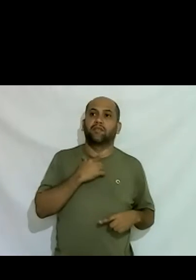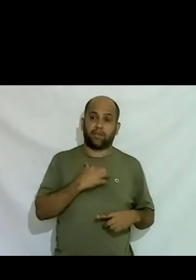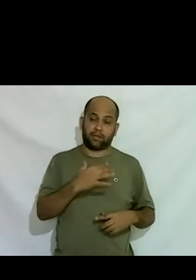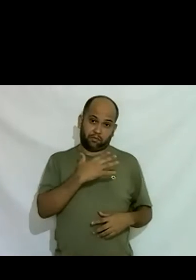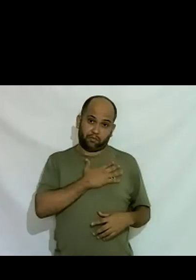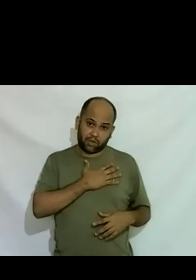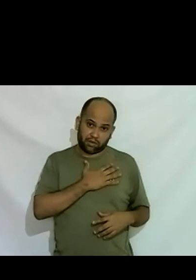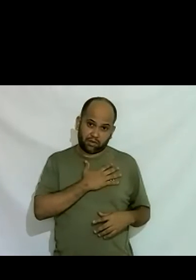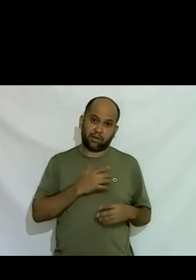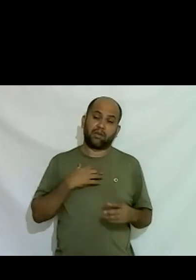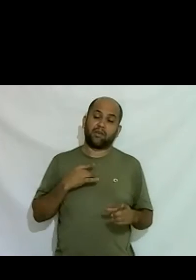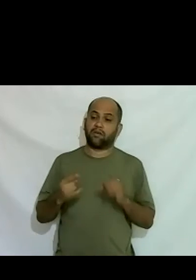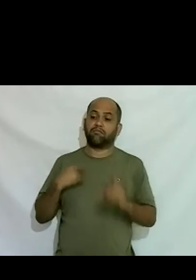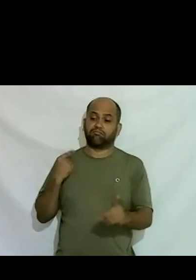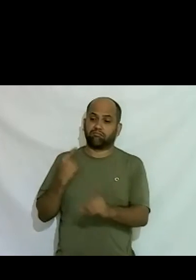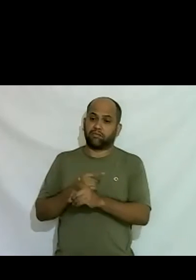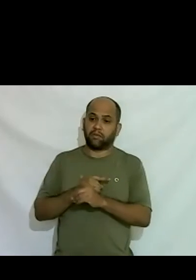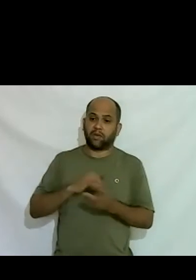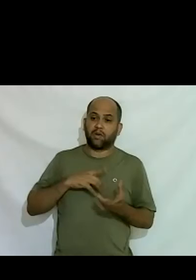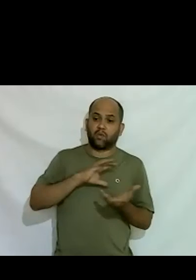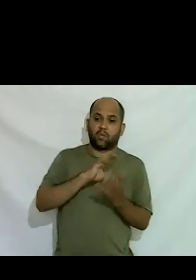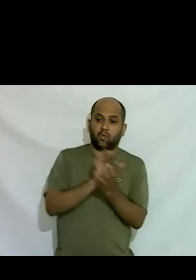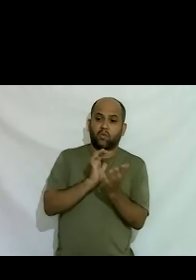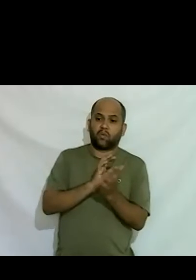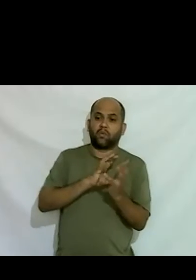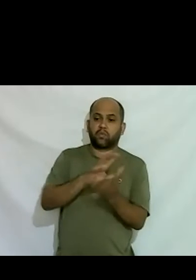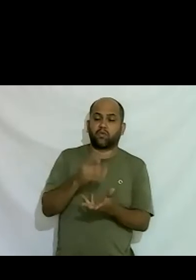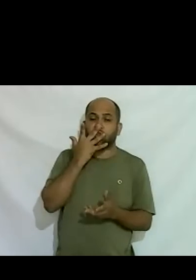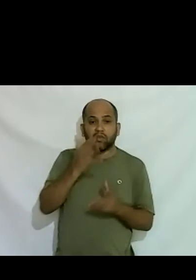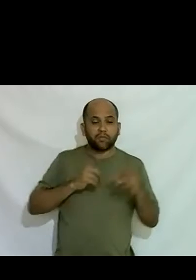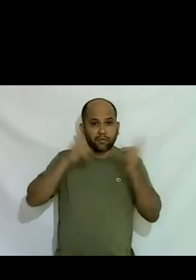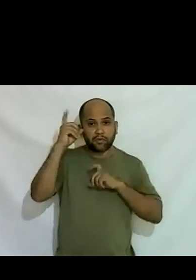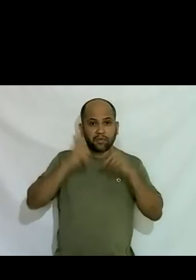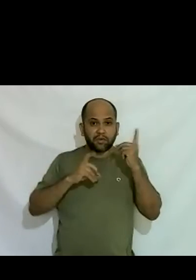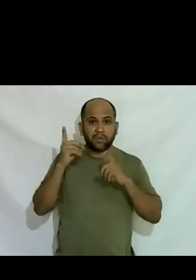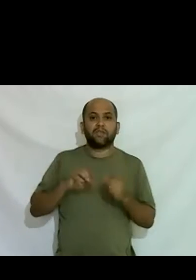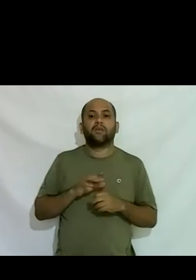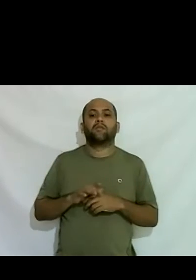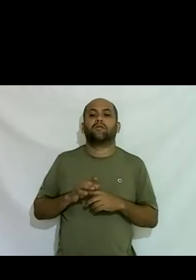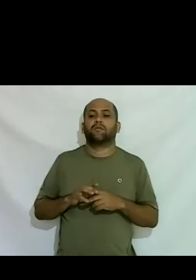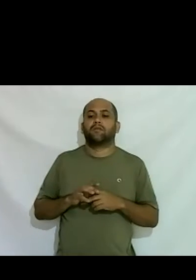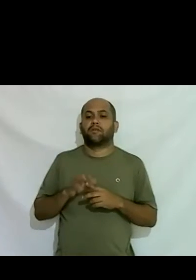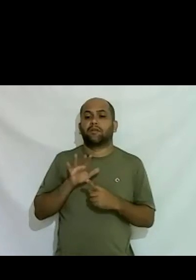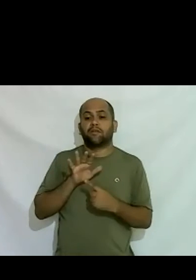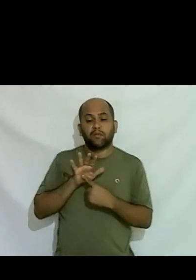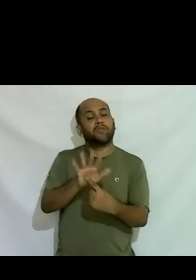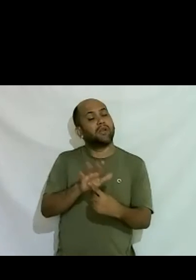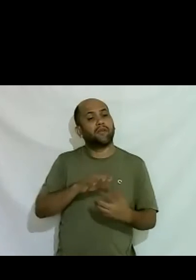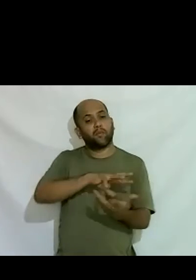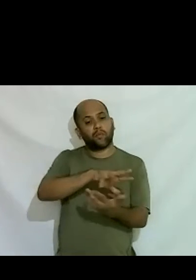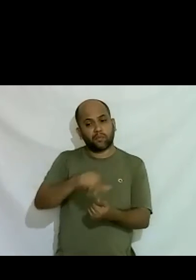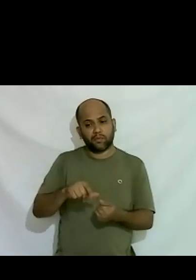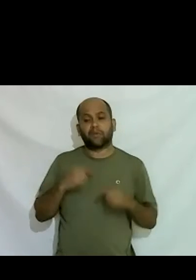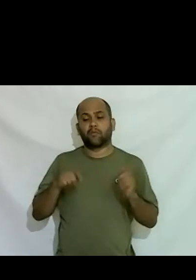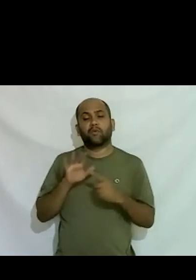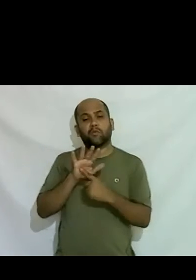com aquele universo com as formas de expressão que eu via no universo que eu queria poder expressar também